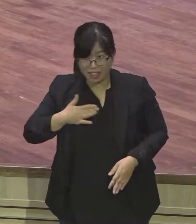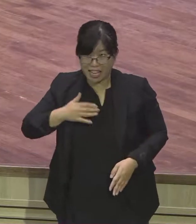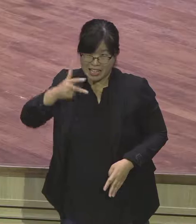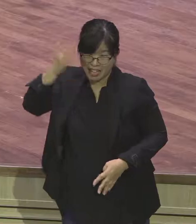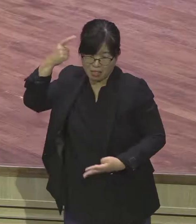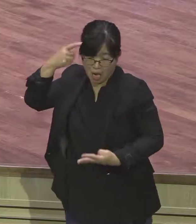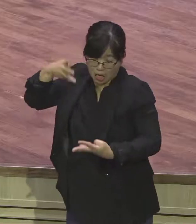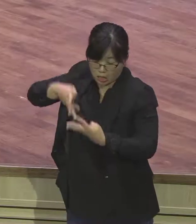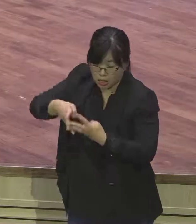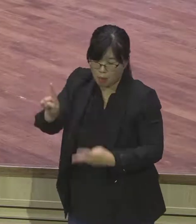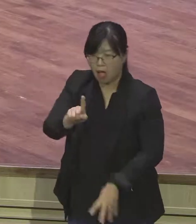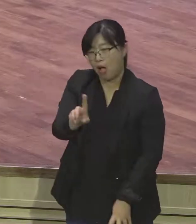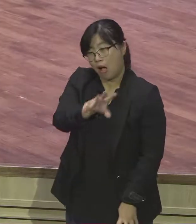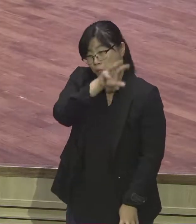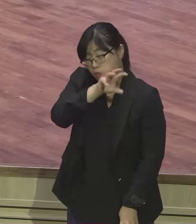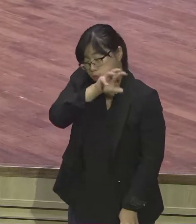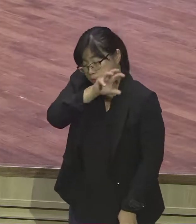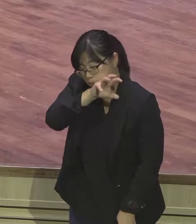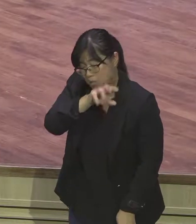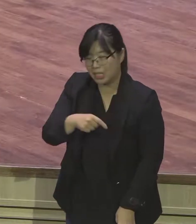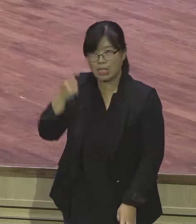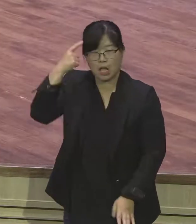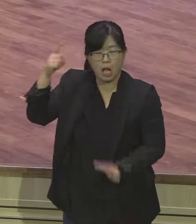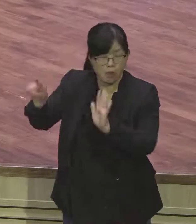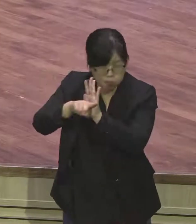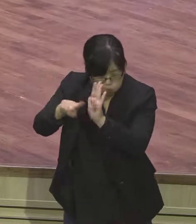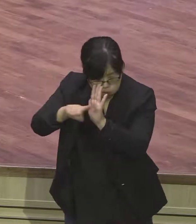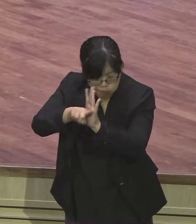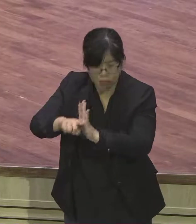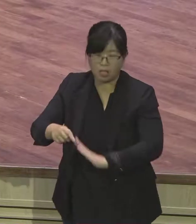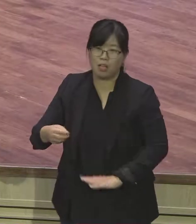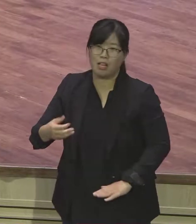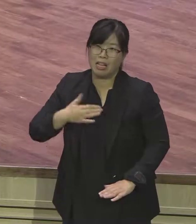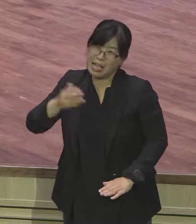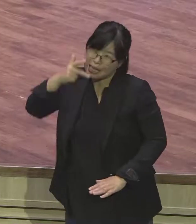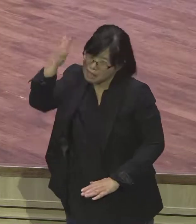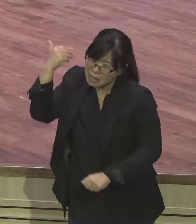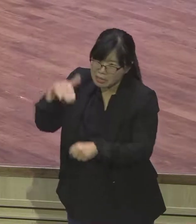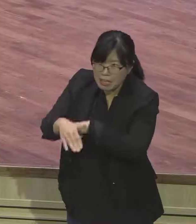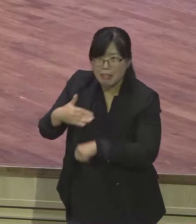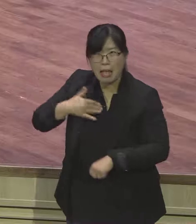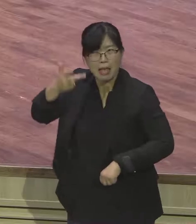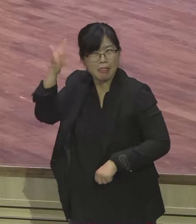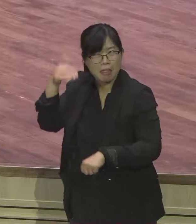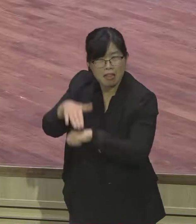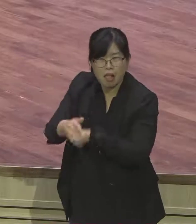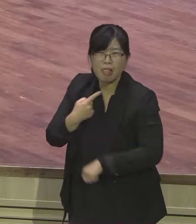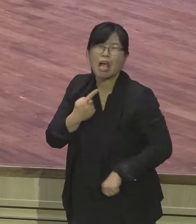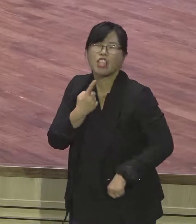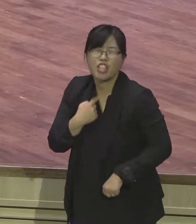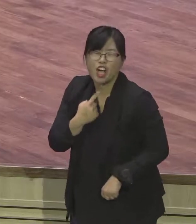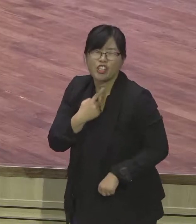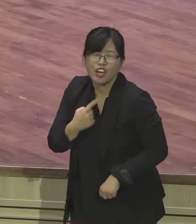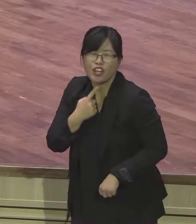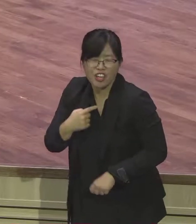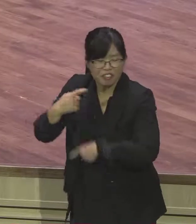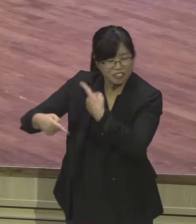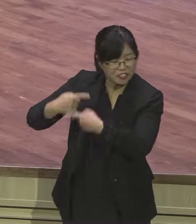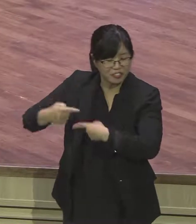과거형으로 말하는 그 예털 소극적인 그 예털 그 불신앙의 예털 그냥 못잡는 그